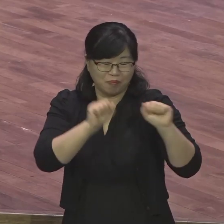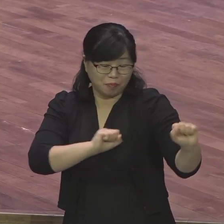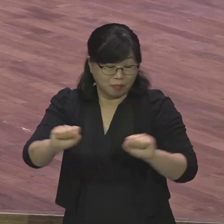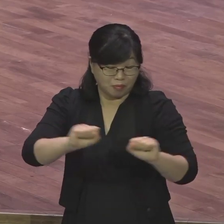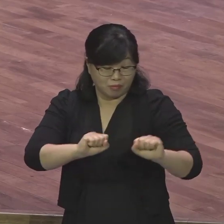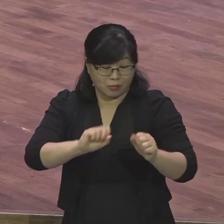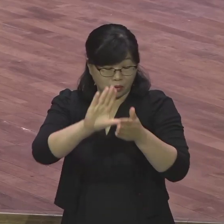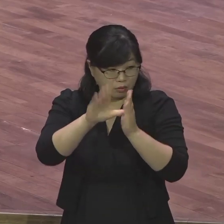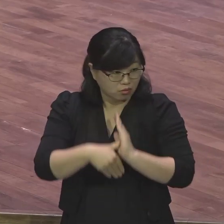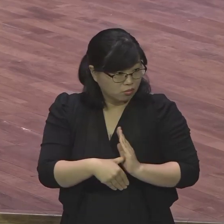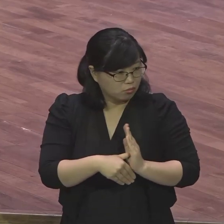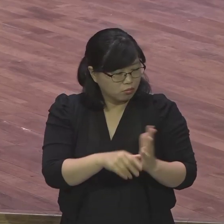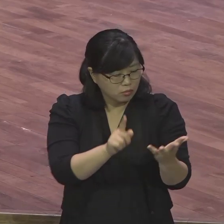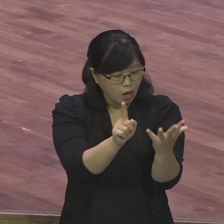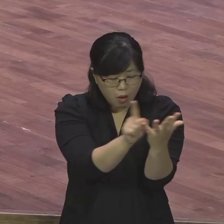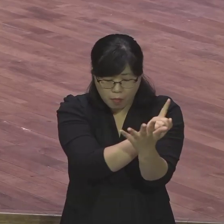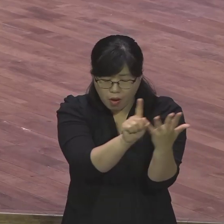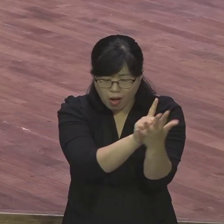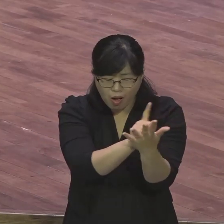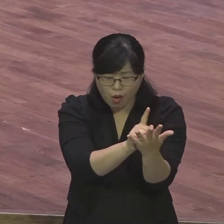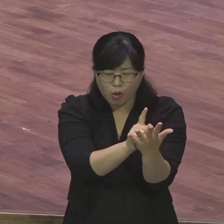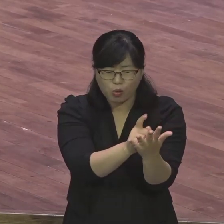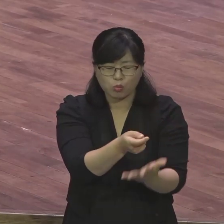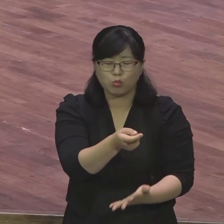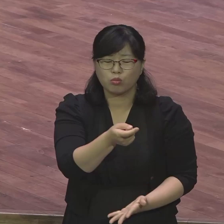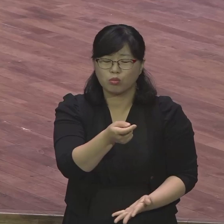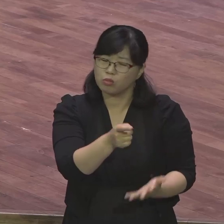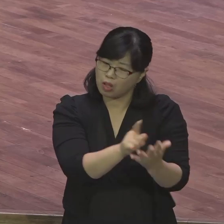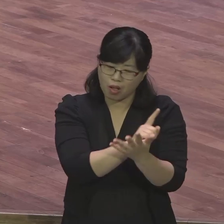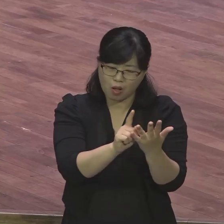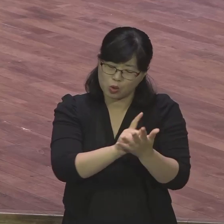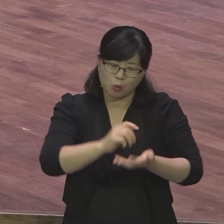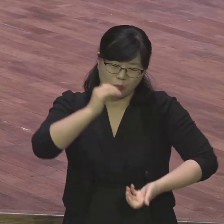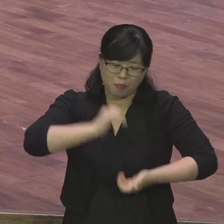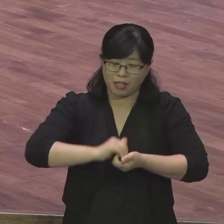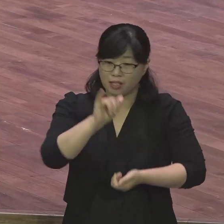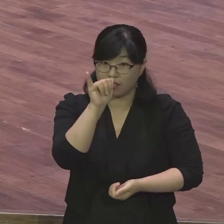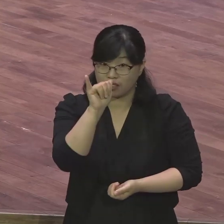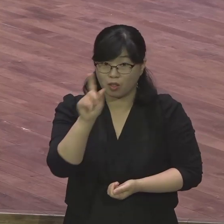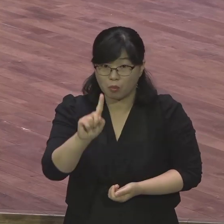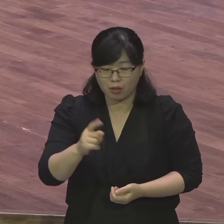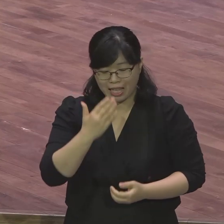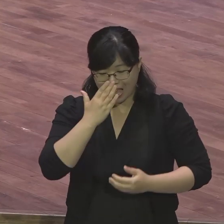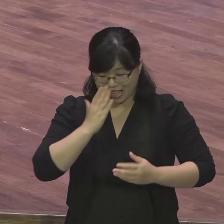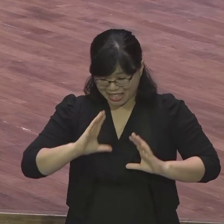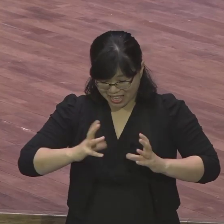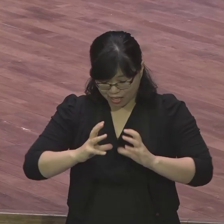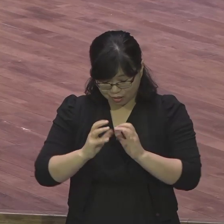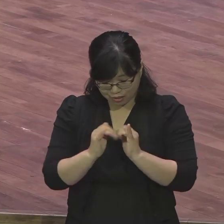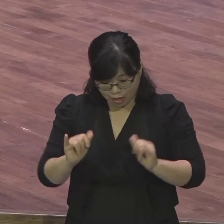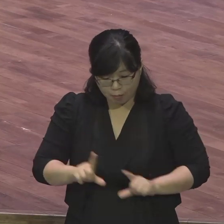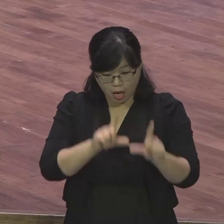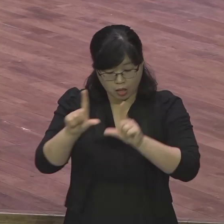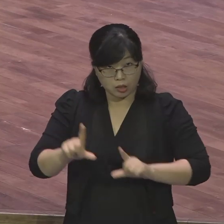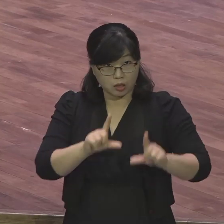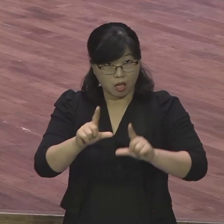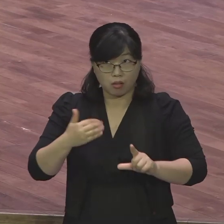예수님 만날 수 있겠어요? 만나면 저 이스라엘 가려면 얼마나 사람이 많겠어요? 그리고 얼마나